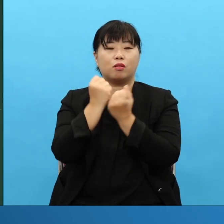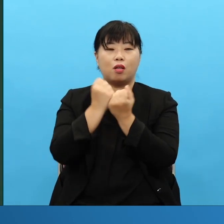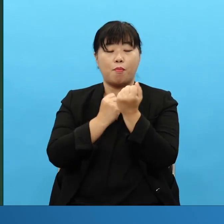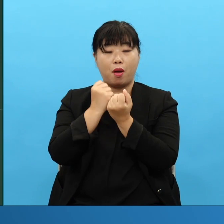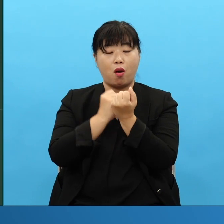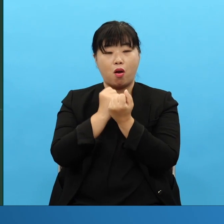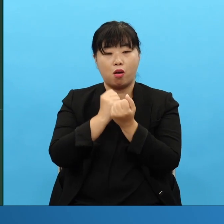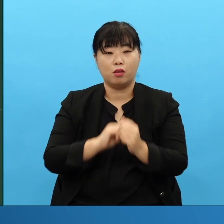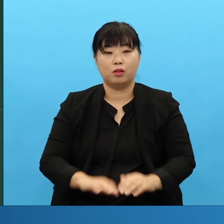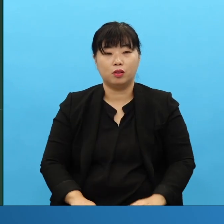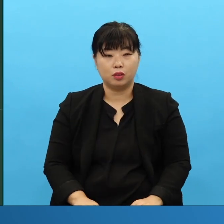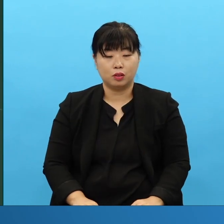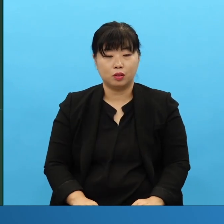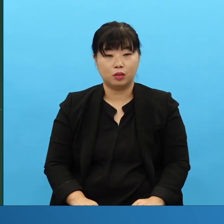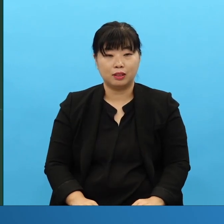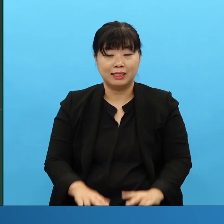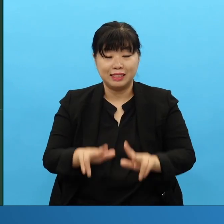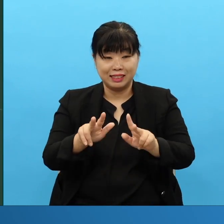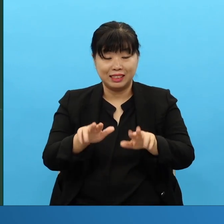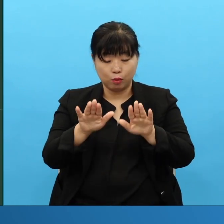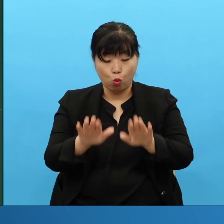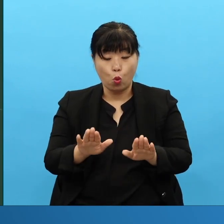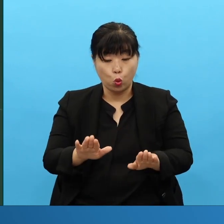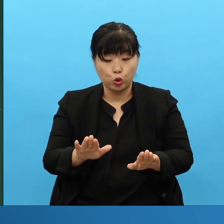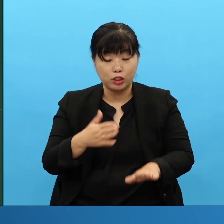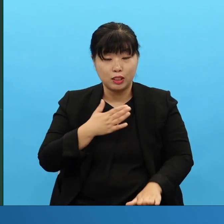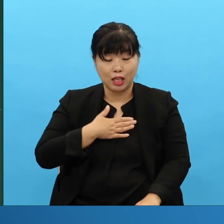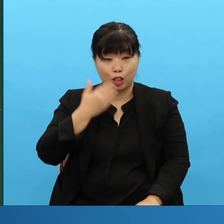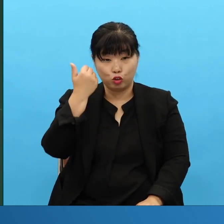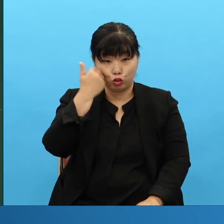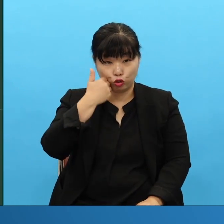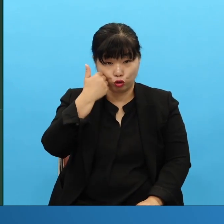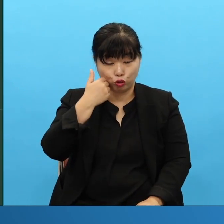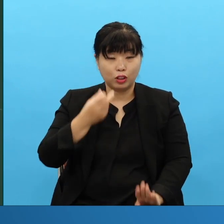여러분의 오늘의 정체성은 빌리브 3장 12절입니다